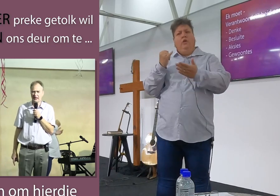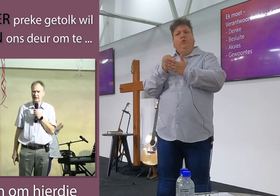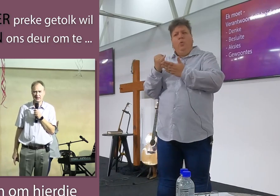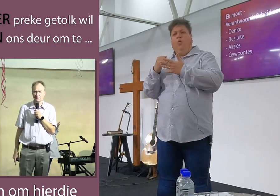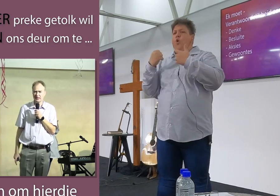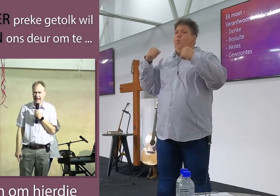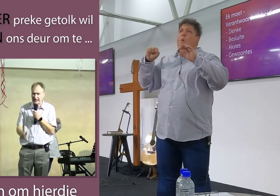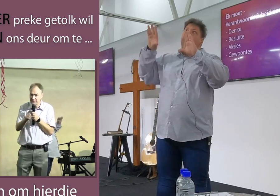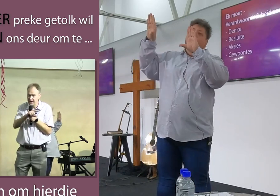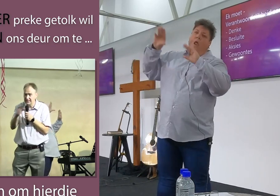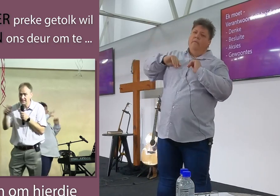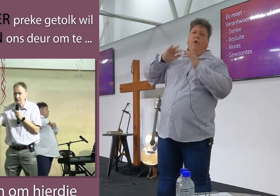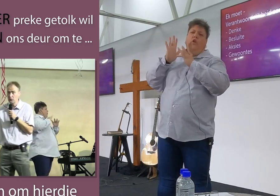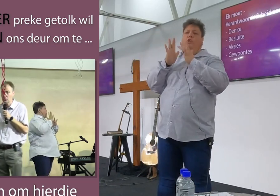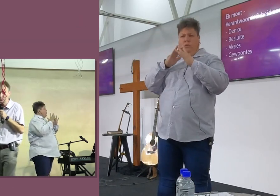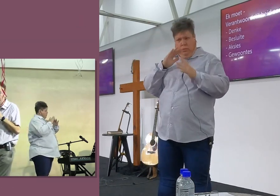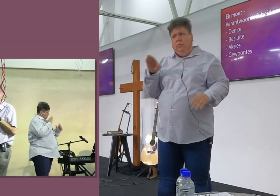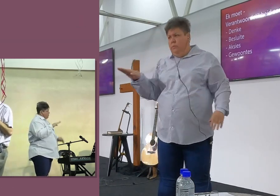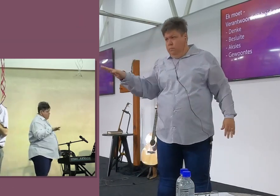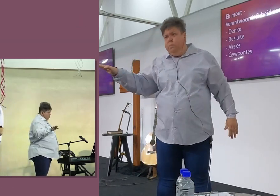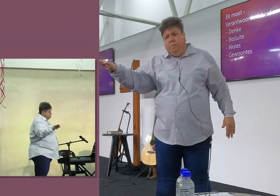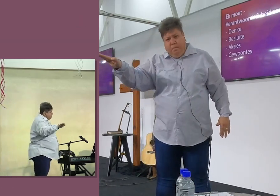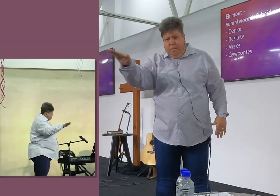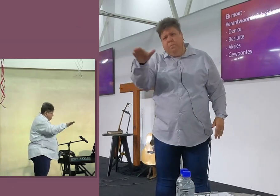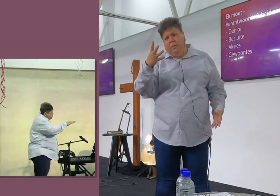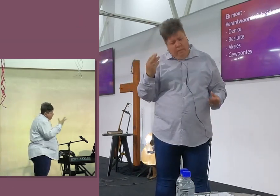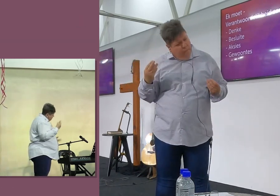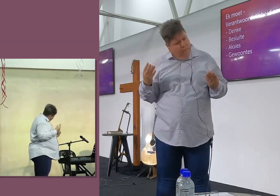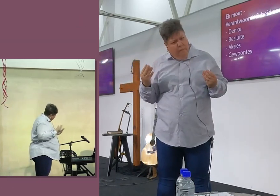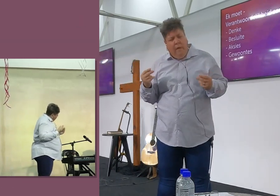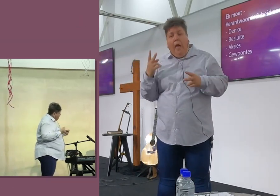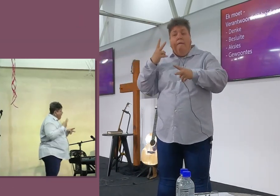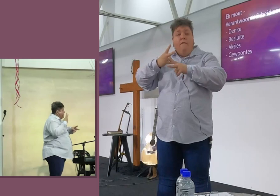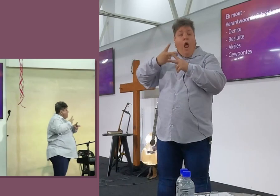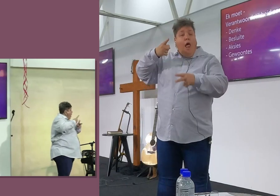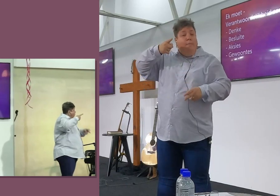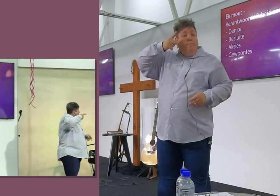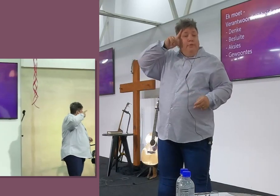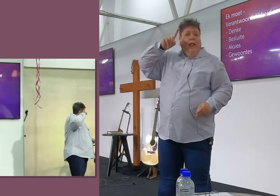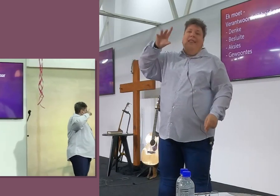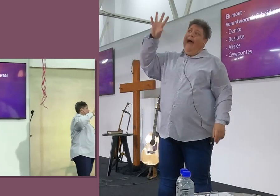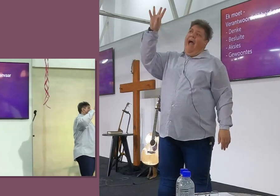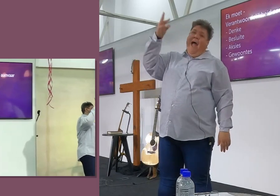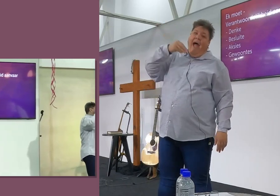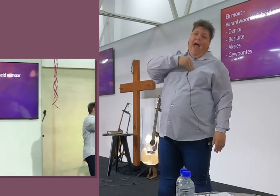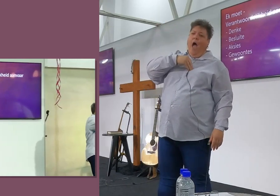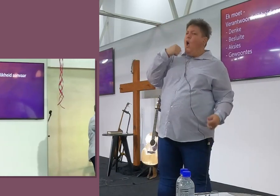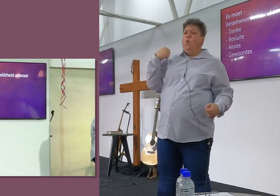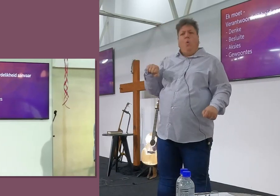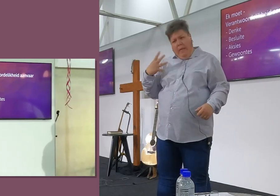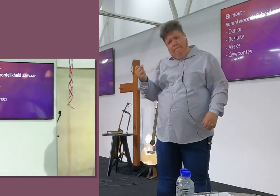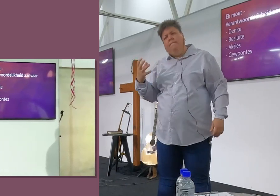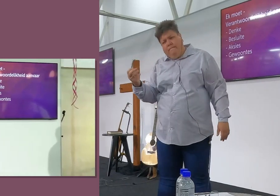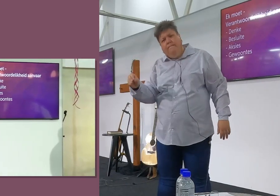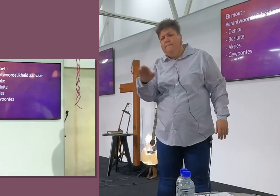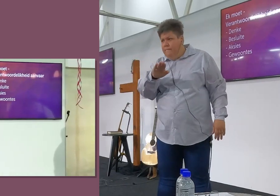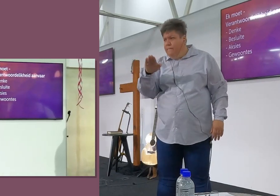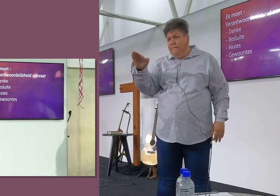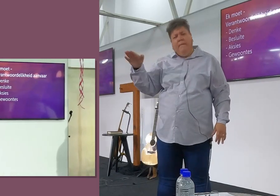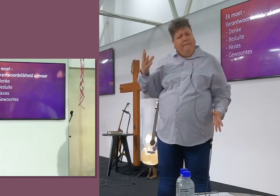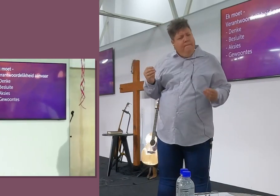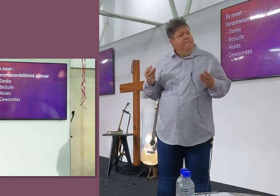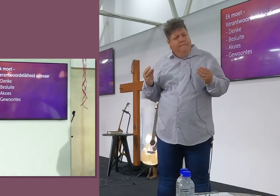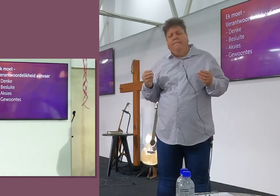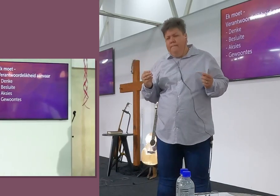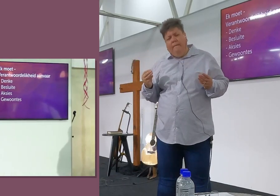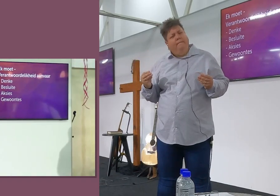nog nie aangeneem het nie. Ek weet hier sit voor ochend mense, wat nog nie een finale besluit geneem het om hulle leven oor te gee, en Jesus Christus aan te neem nie.